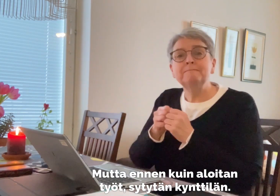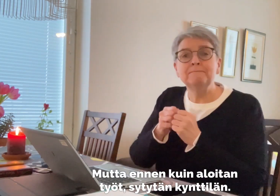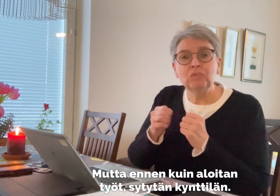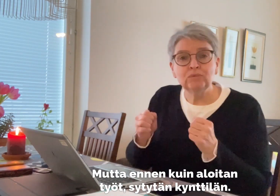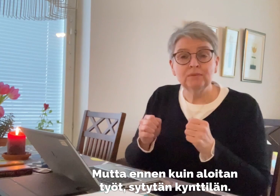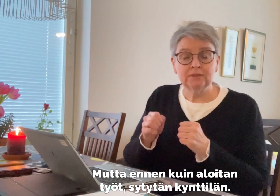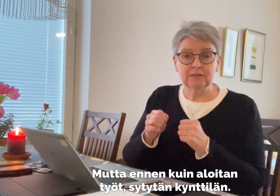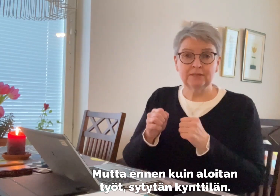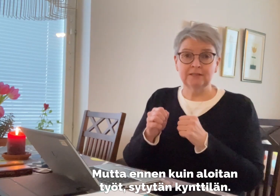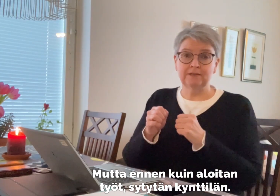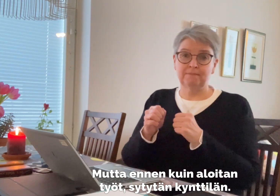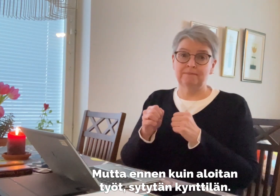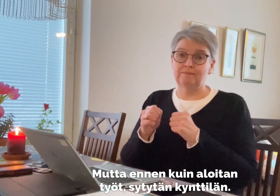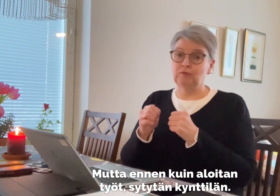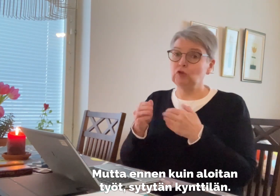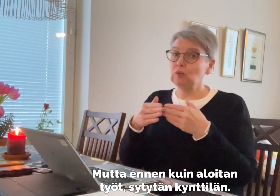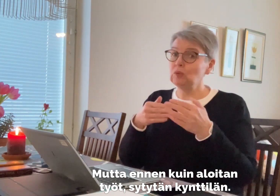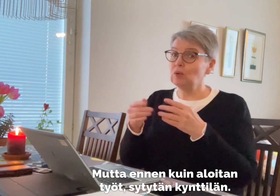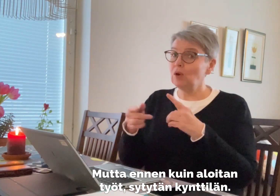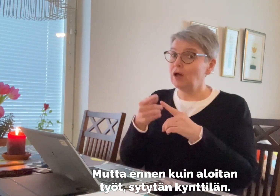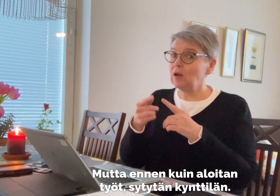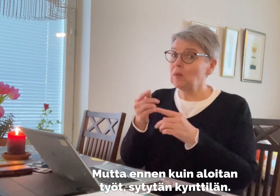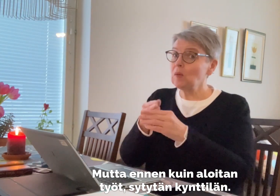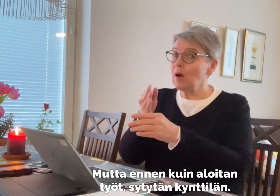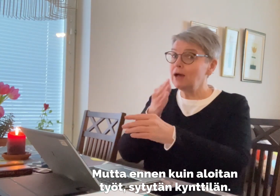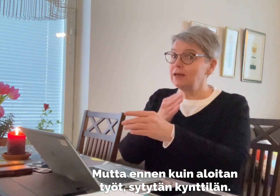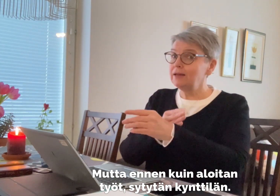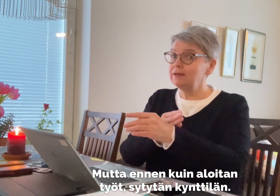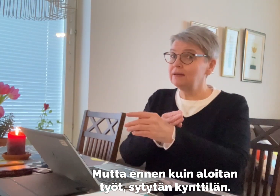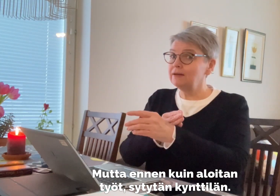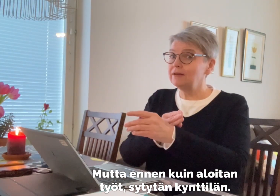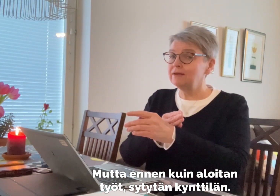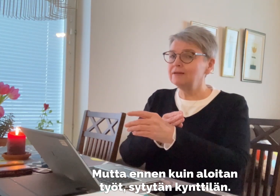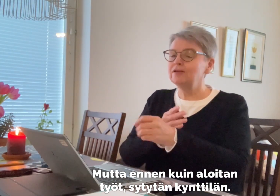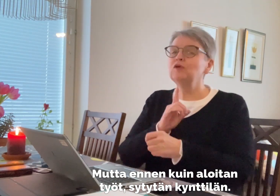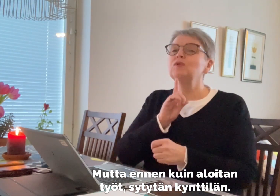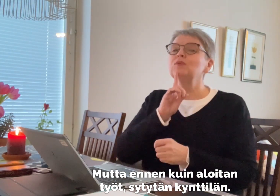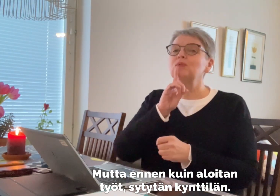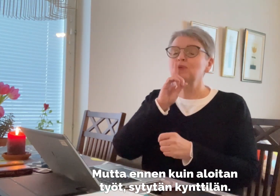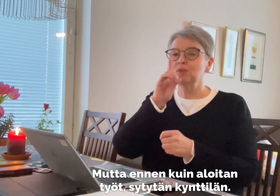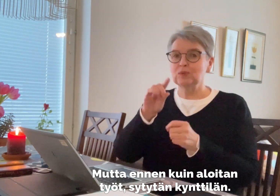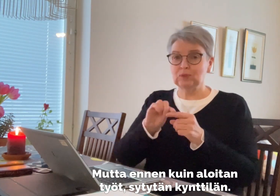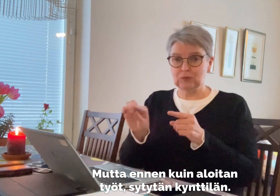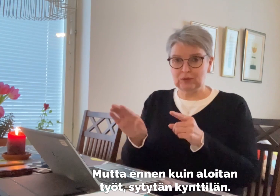Mutta ennen kuin aloitan työt, sytytän kynttilän.